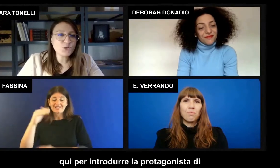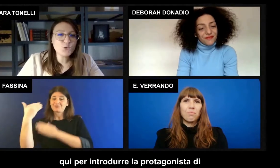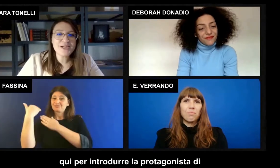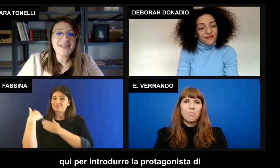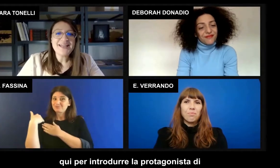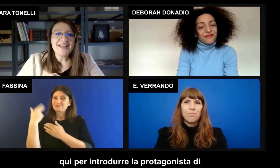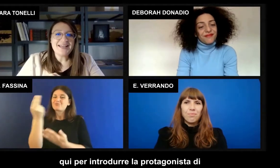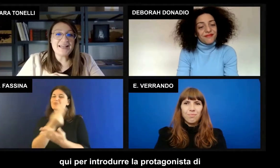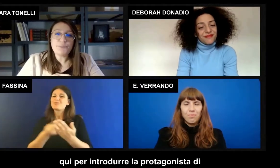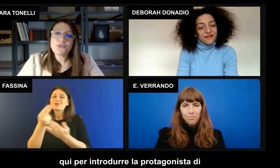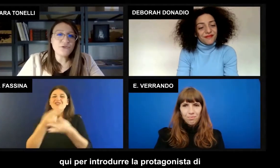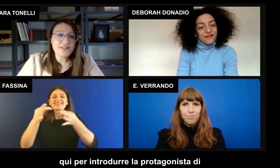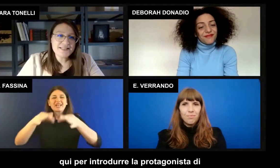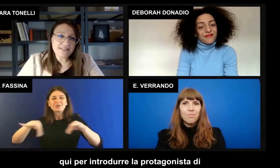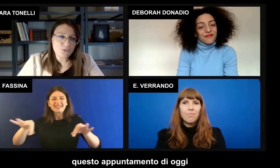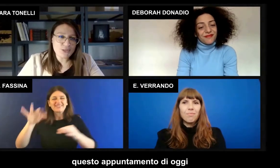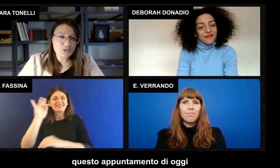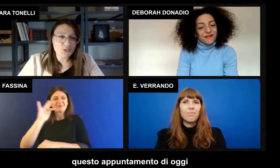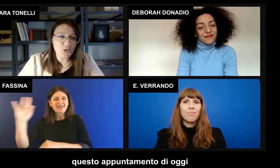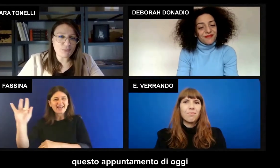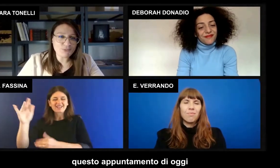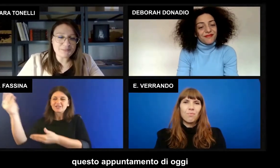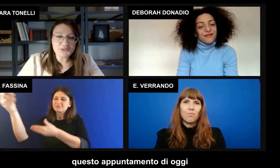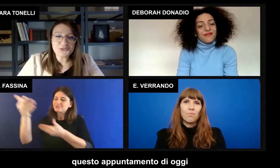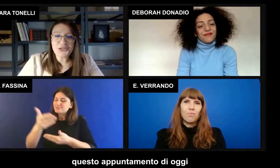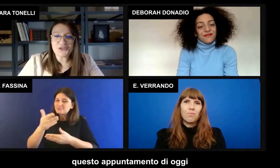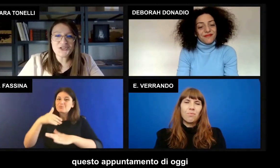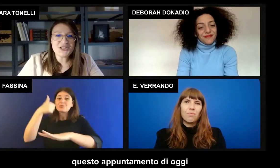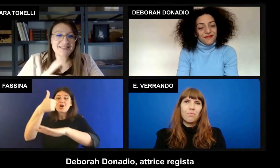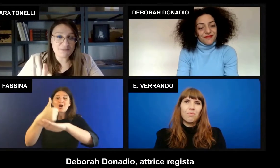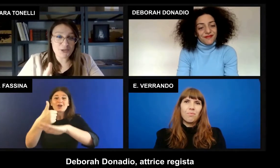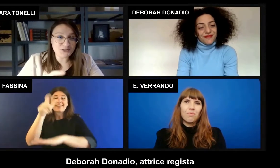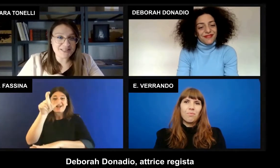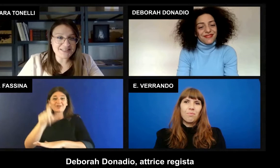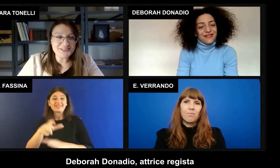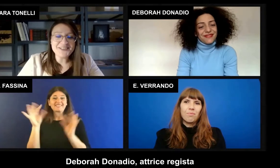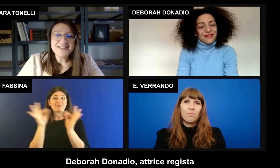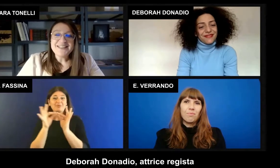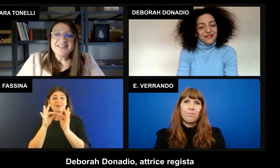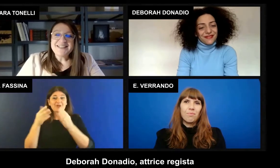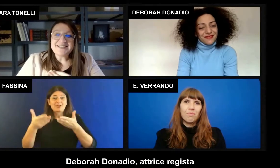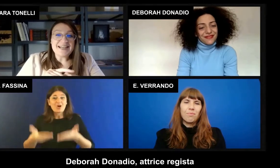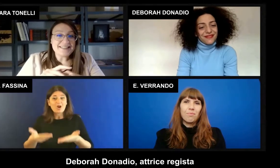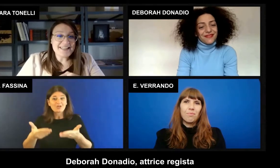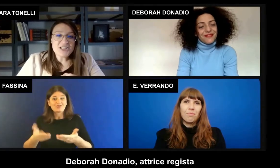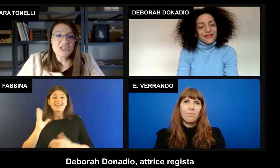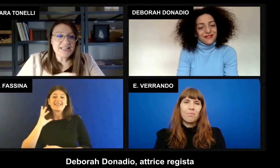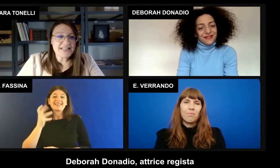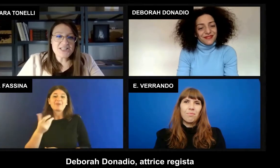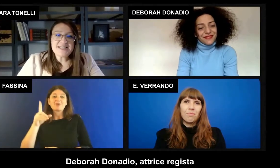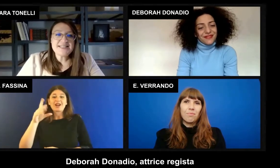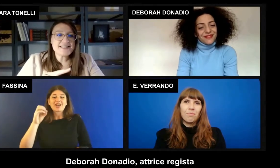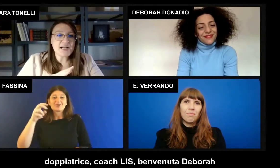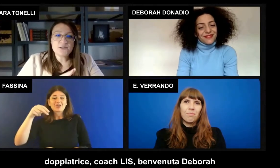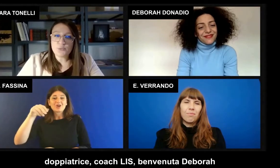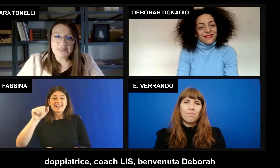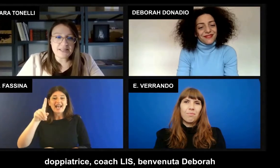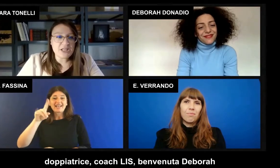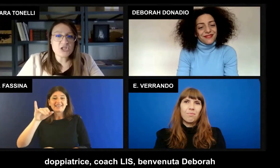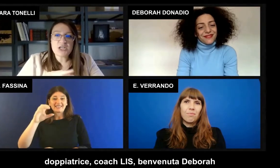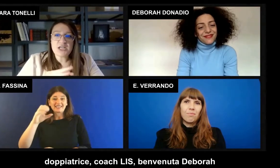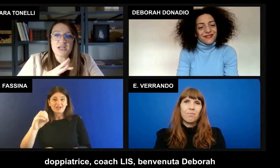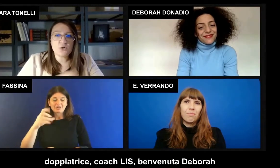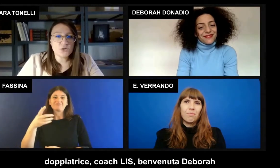sono qui per introdurre la protagonista di questo appuntamento di oggi Deborah Donadio, attrice, regista,